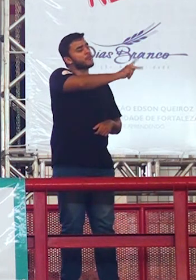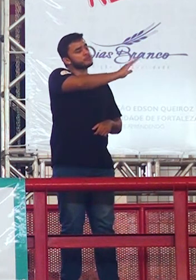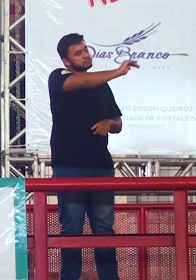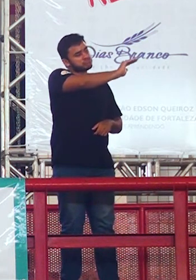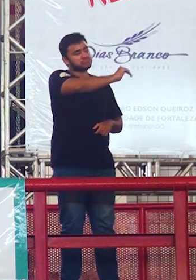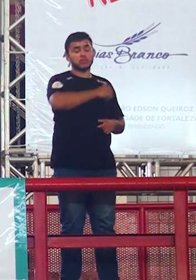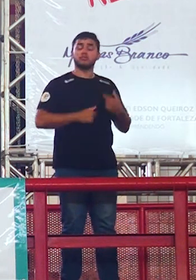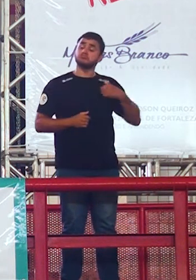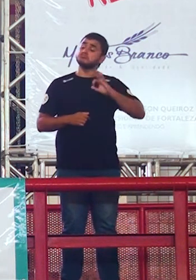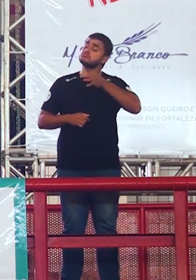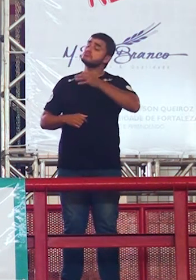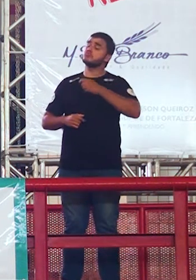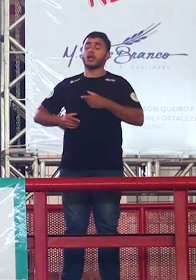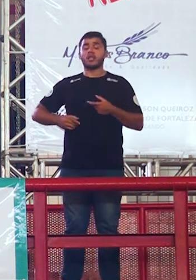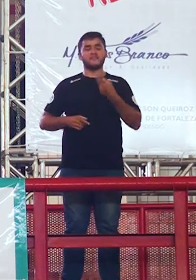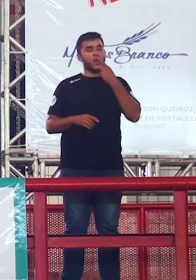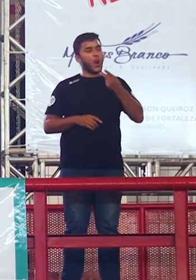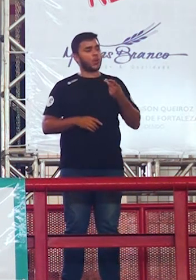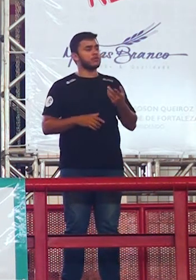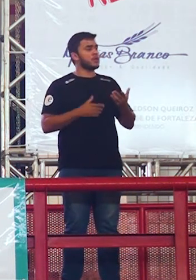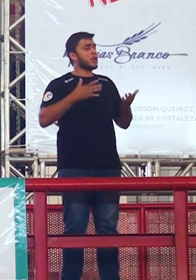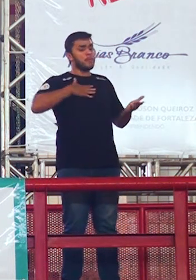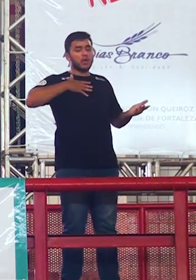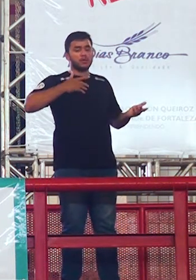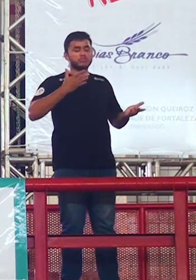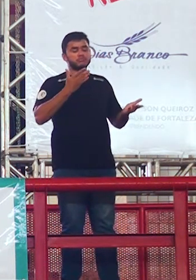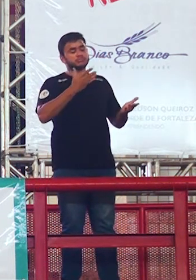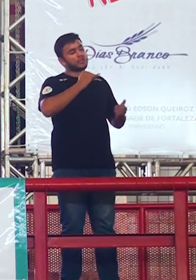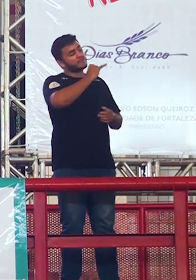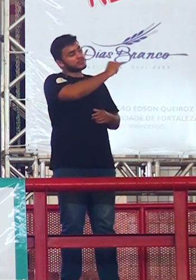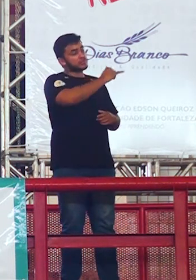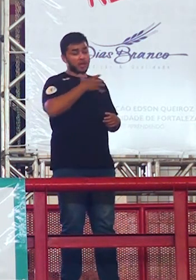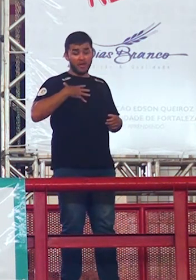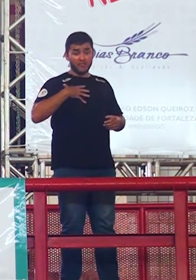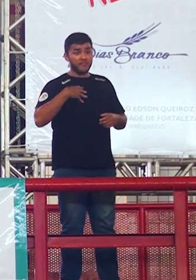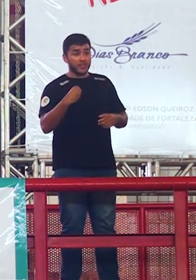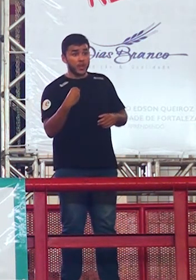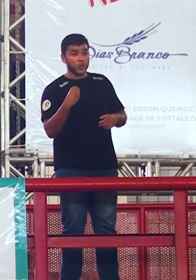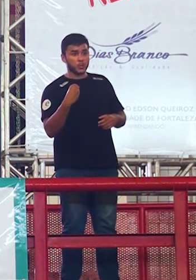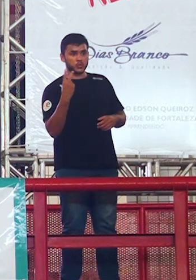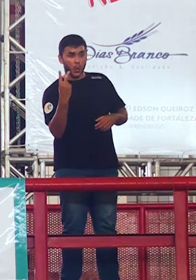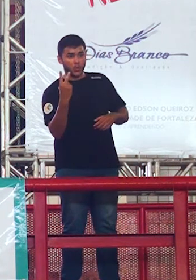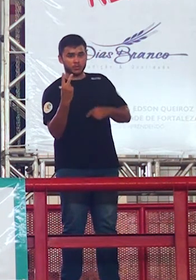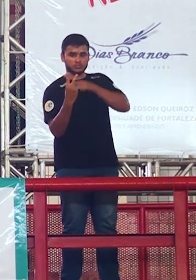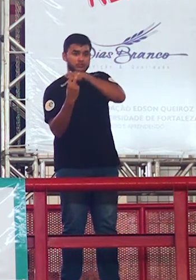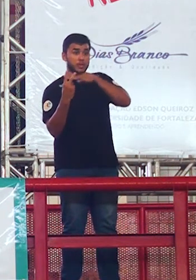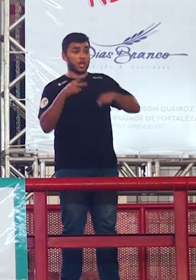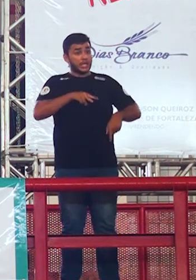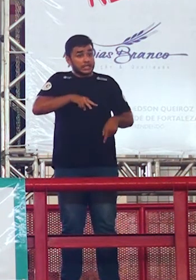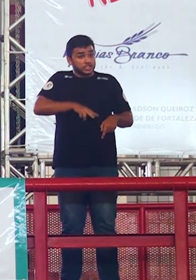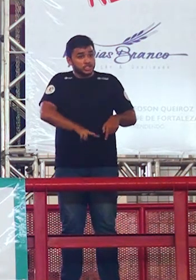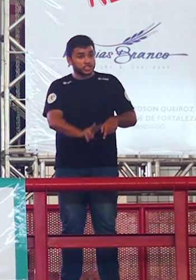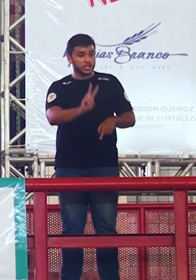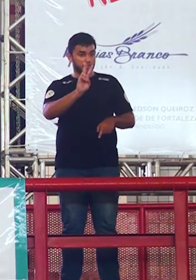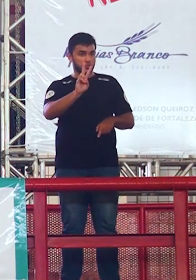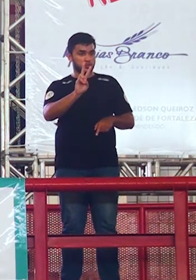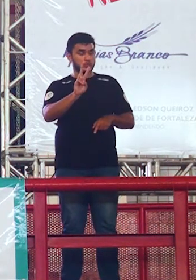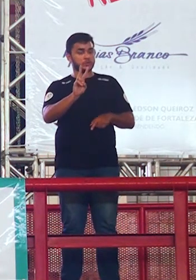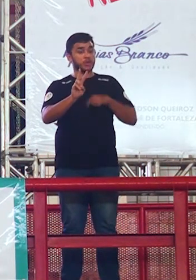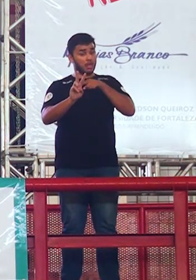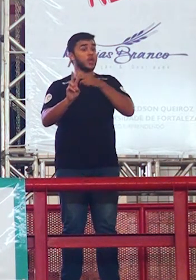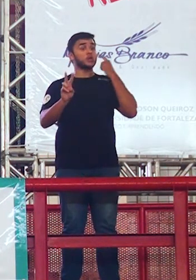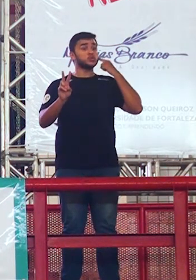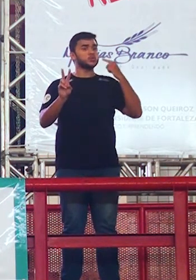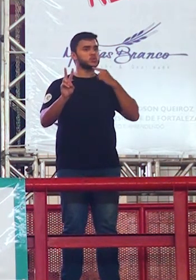Fortaleza há uns dez anos professor Dionísio eu tenho dois filhos são gêmeos eles